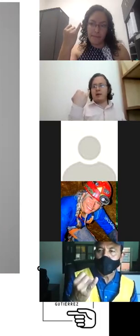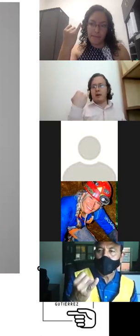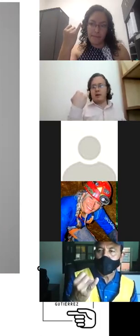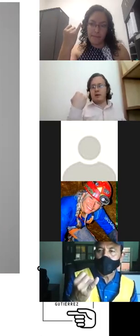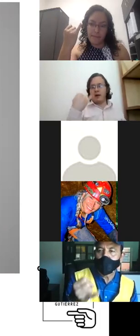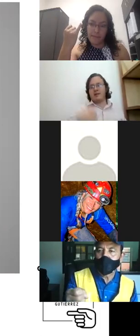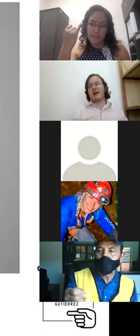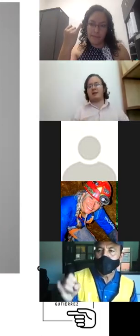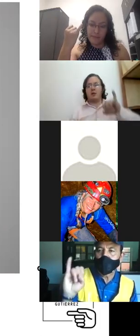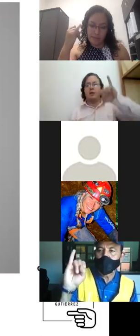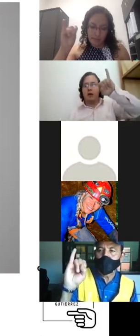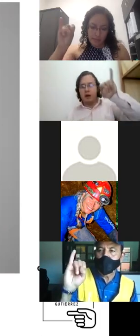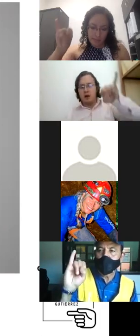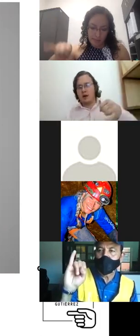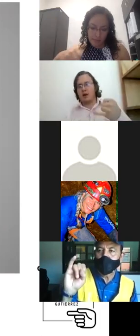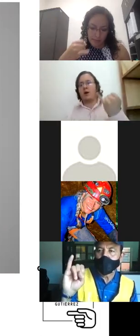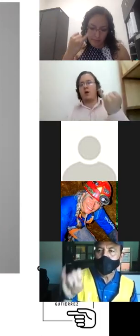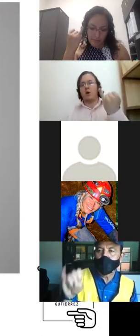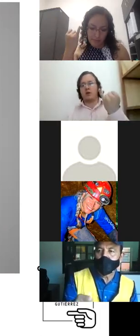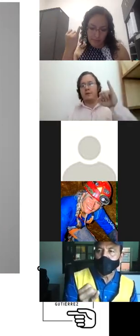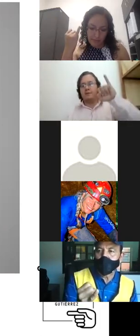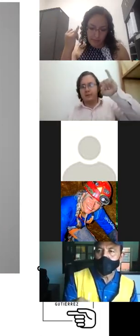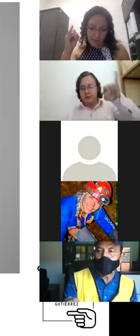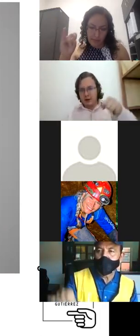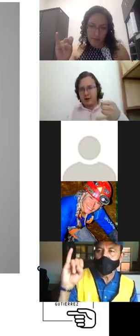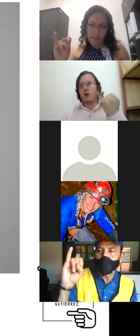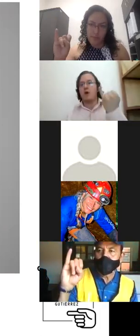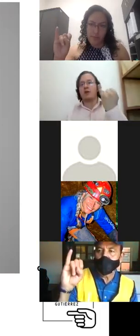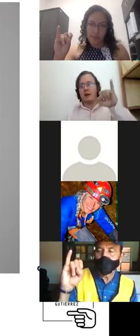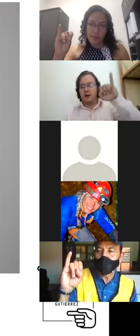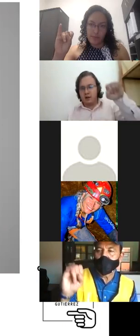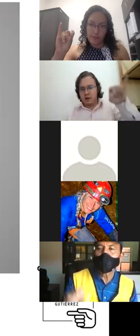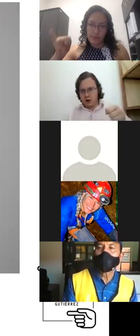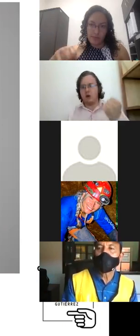ti exacto J J J J